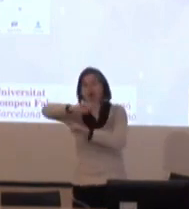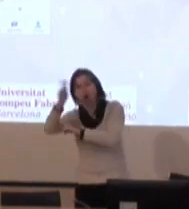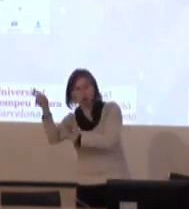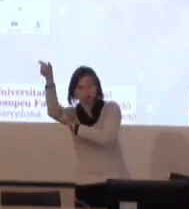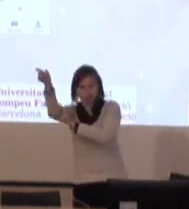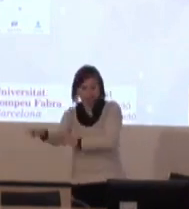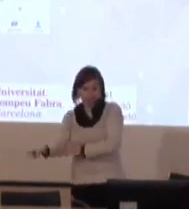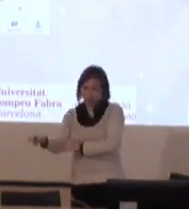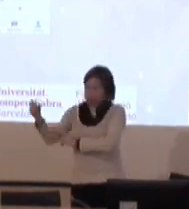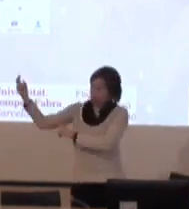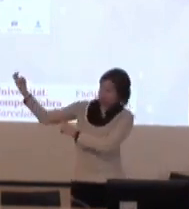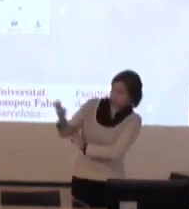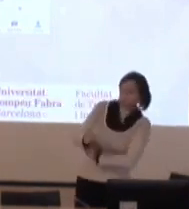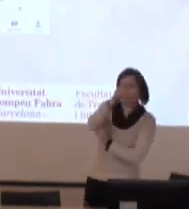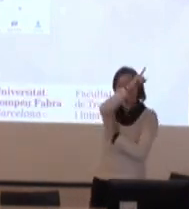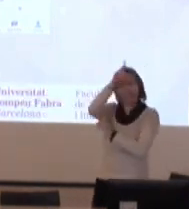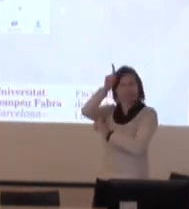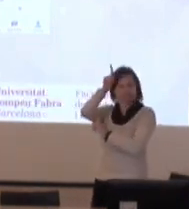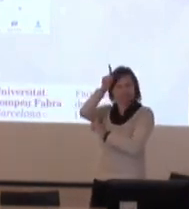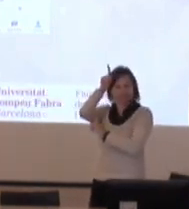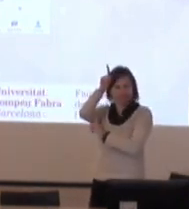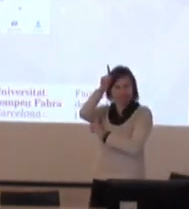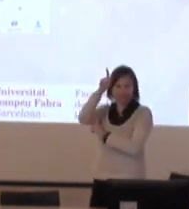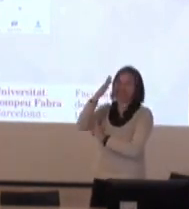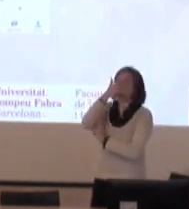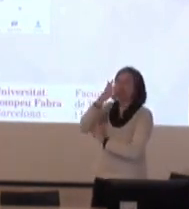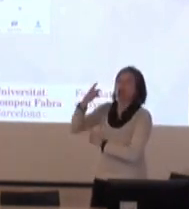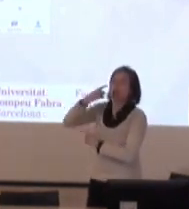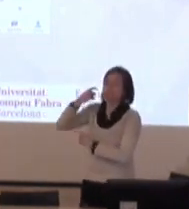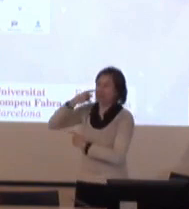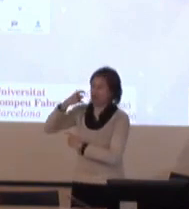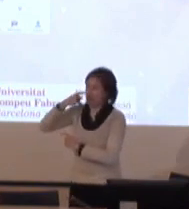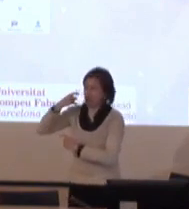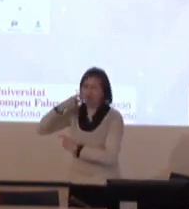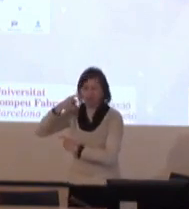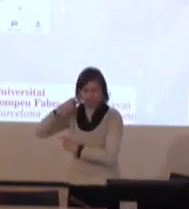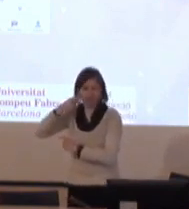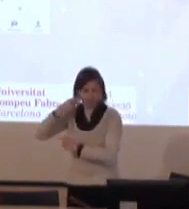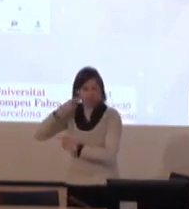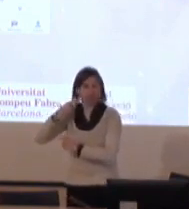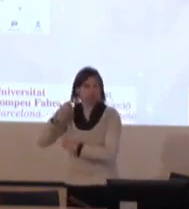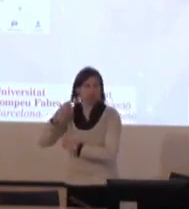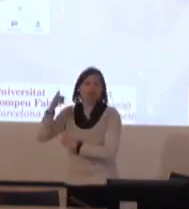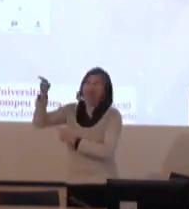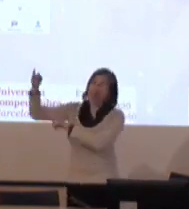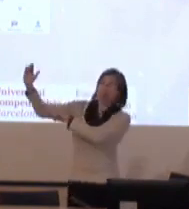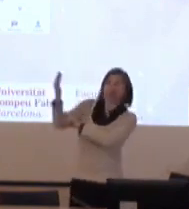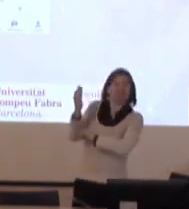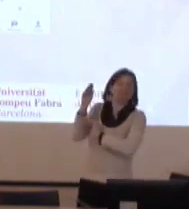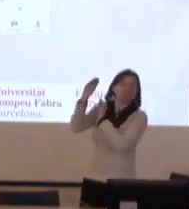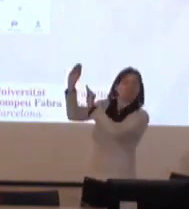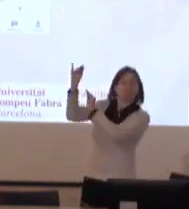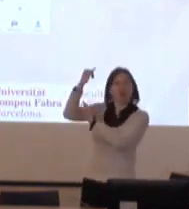media de la tarde habrá otra persona otro invitado que viene de Madrid en este caso que es de su signo Emilio